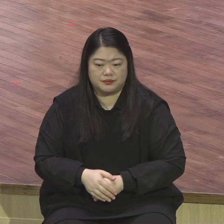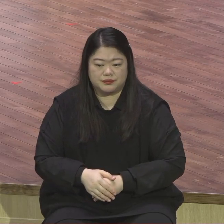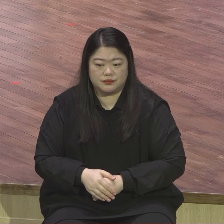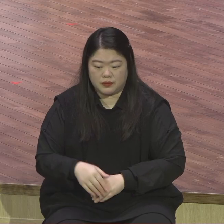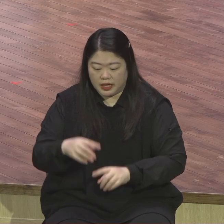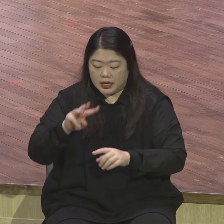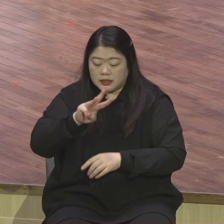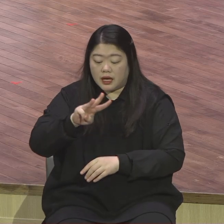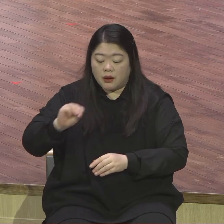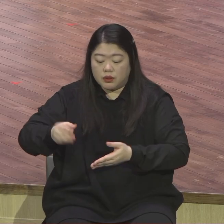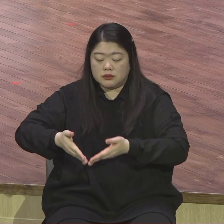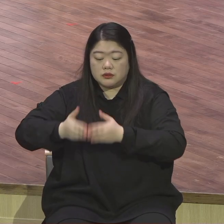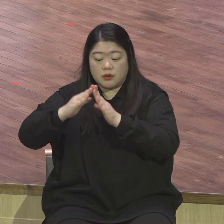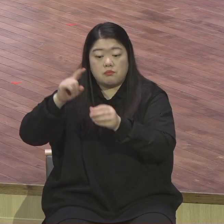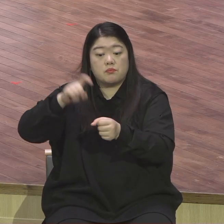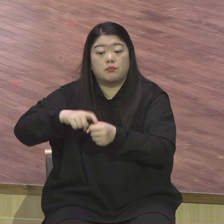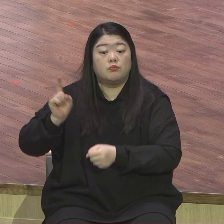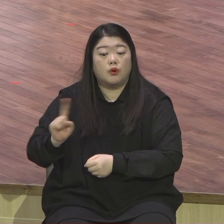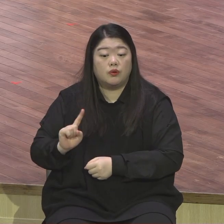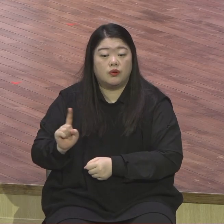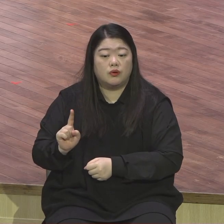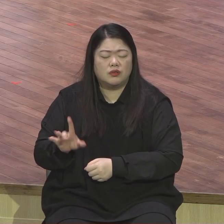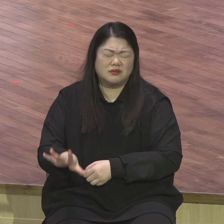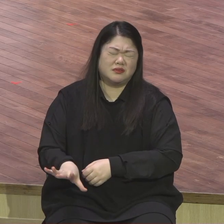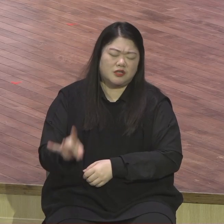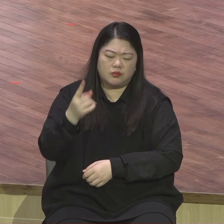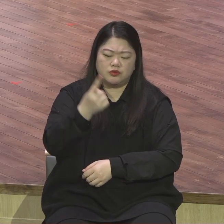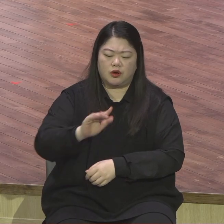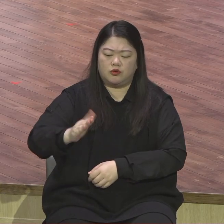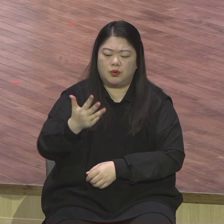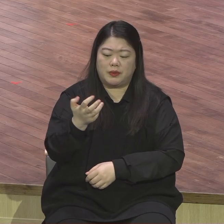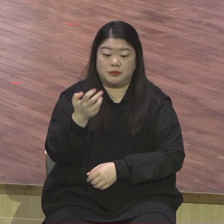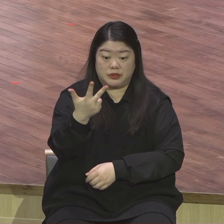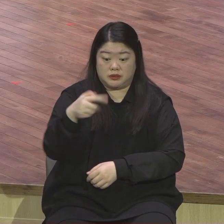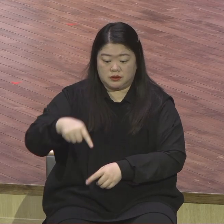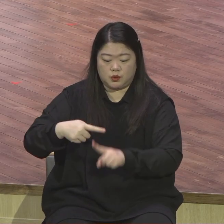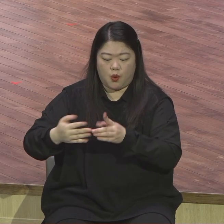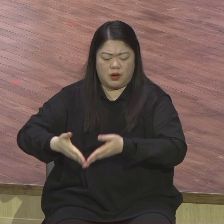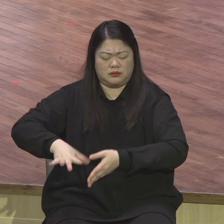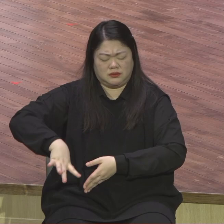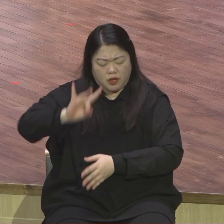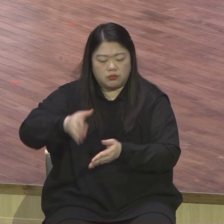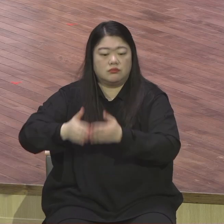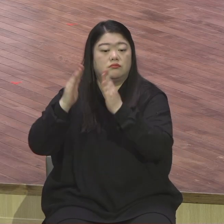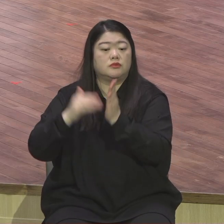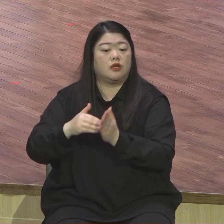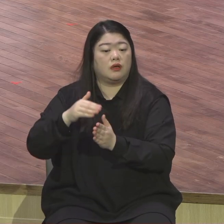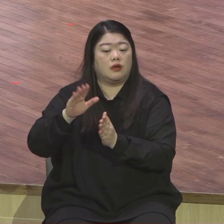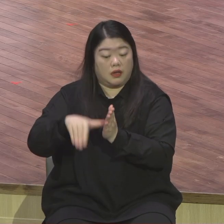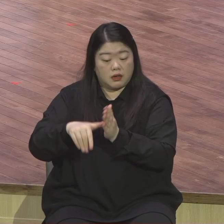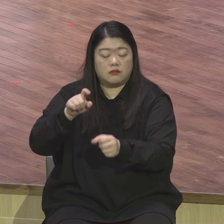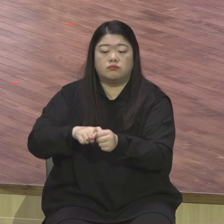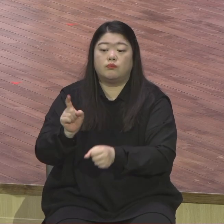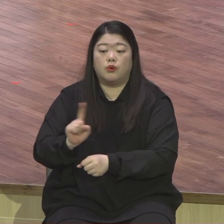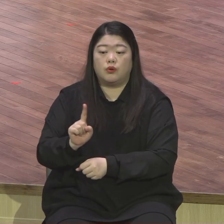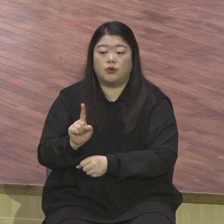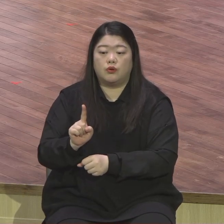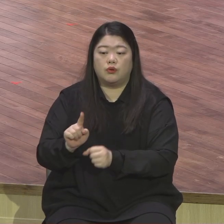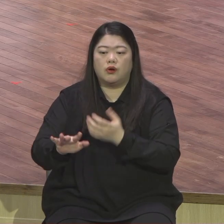이유가 성교를 위해서 아멘 지금은 서론입니다 성교를 위해서 언제가 본론이냐 헌난 끝나면 이 교회가